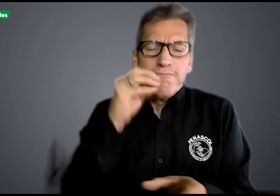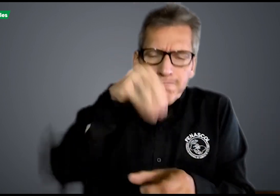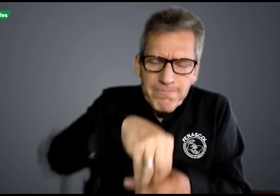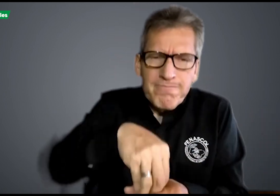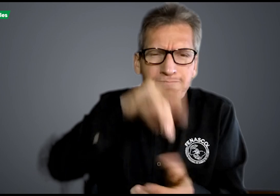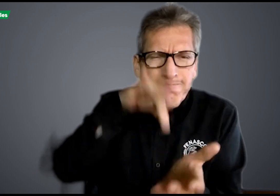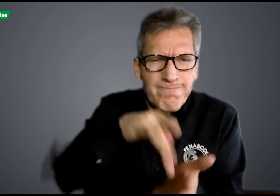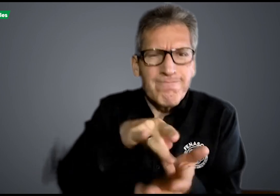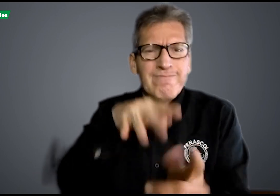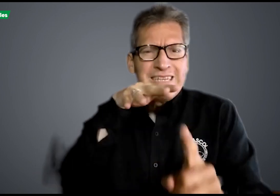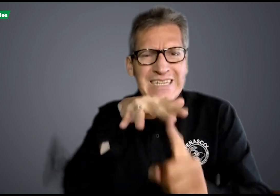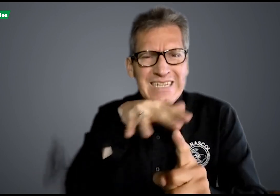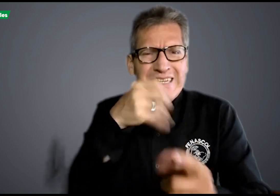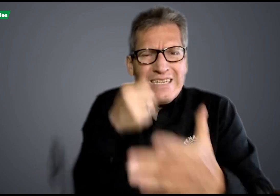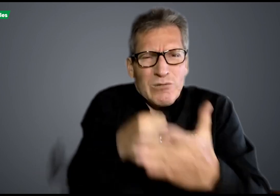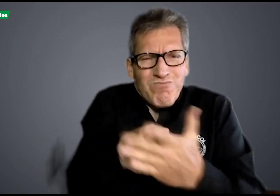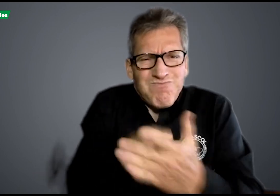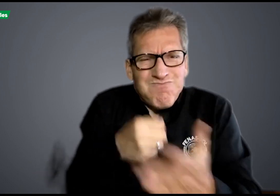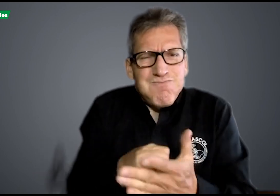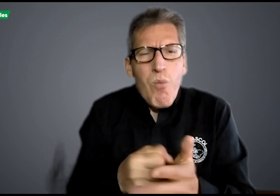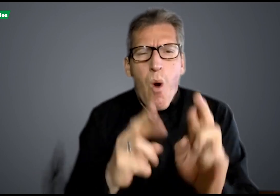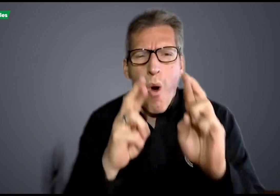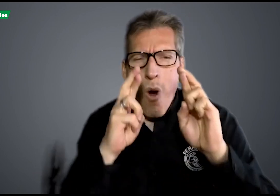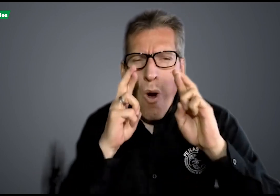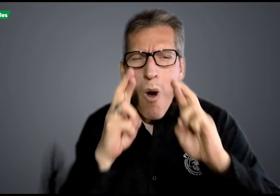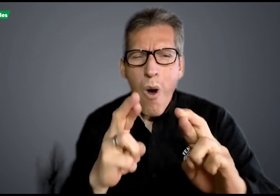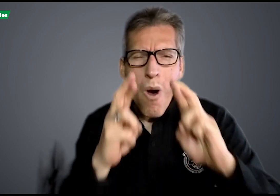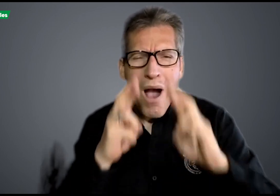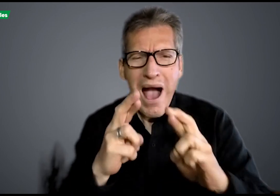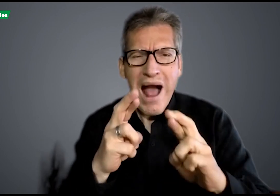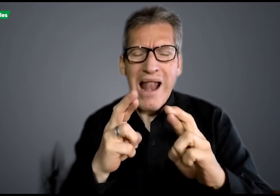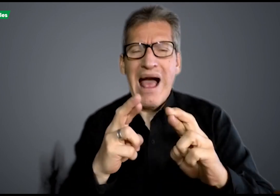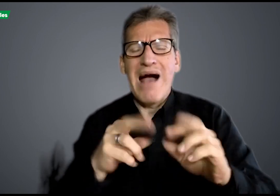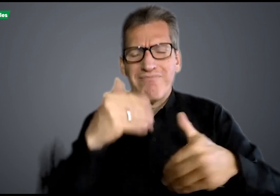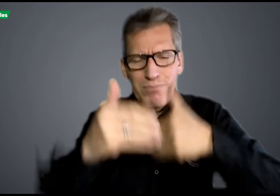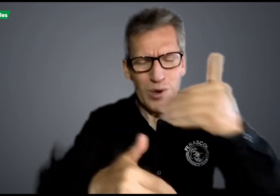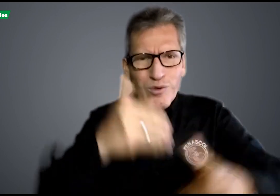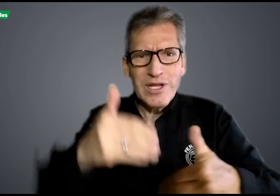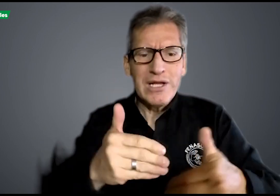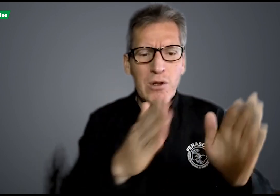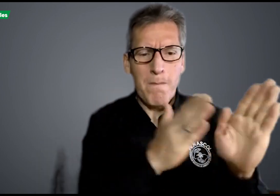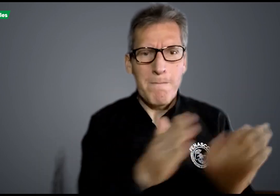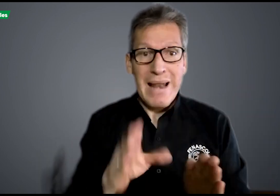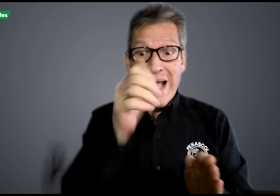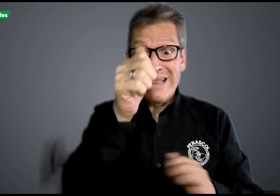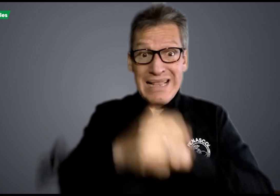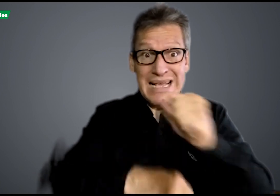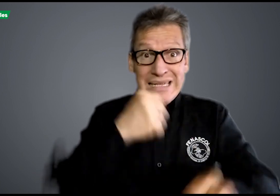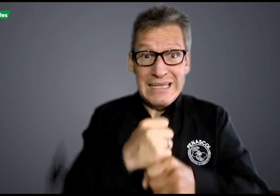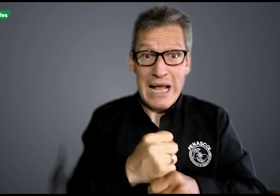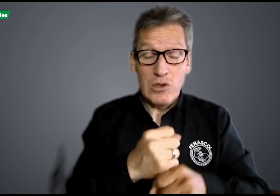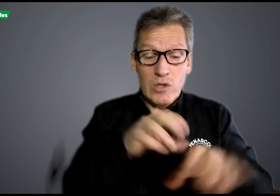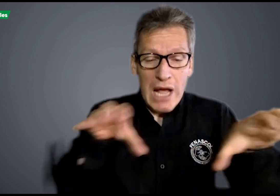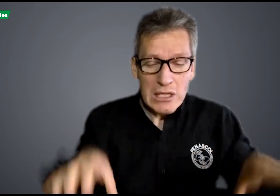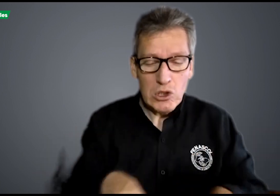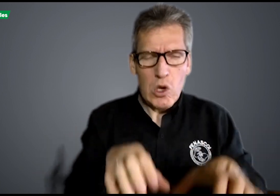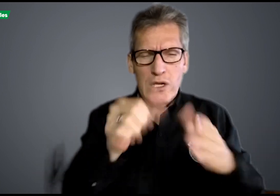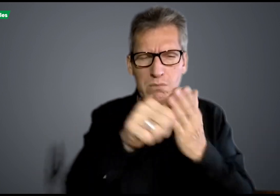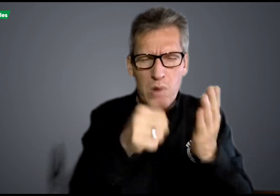en la misma posición que las lenguas indígenas. Es por eso que estamos en este consejo, haciendo